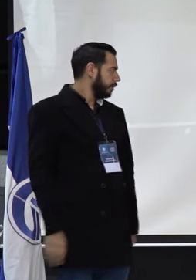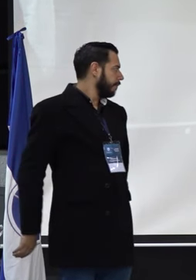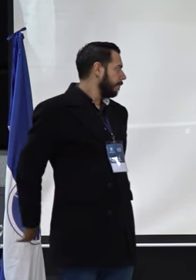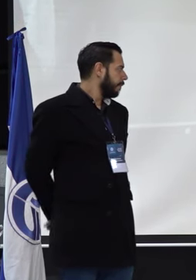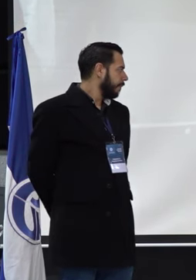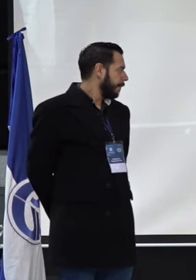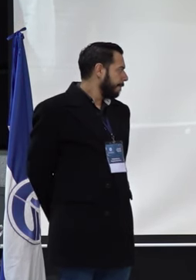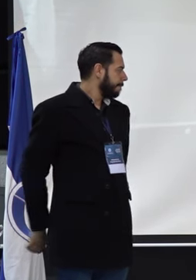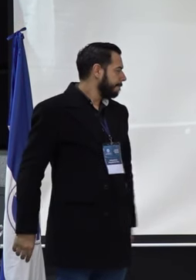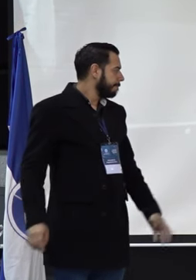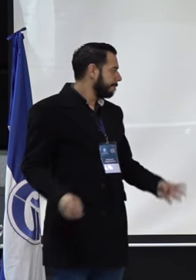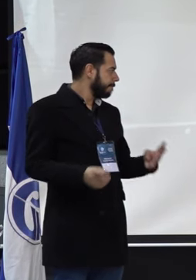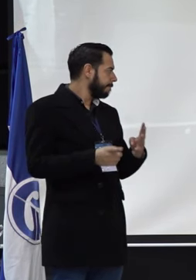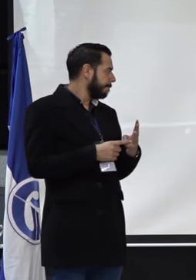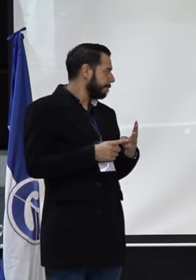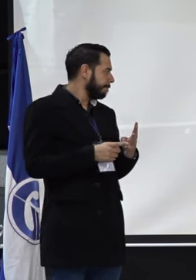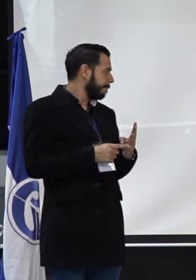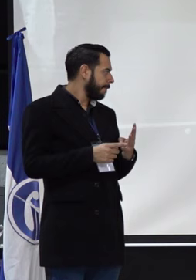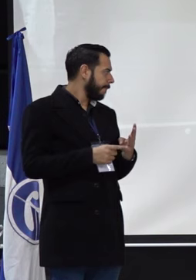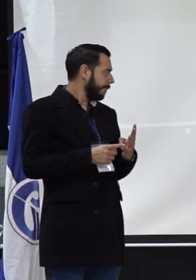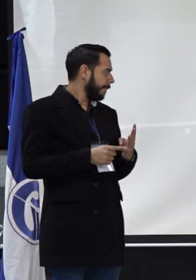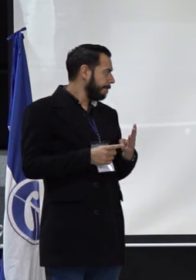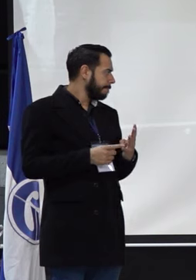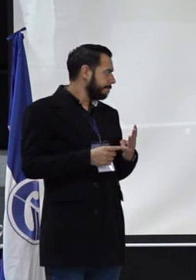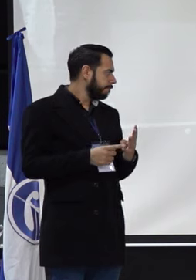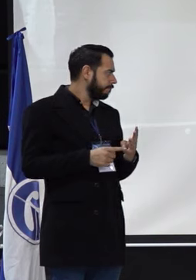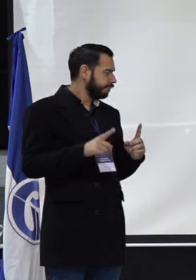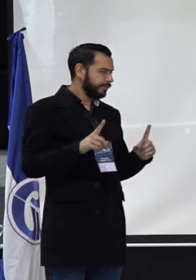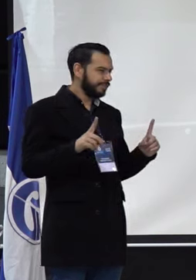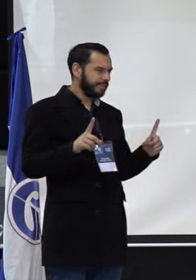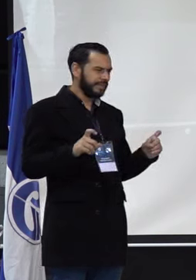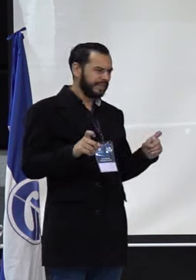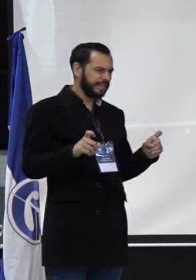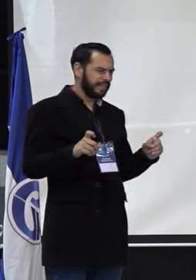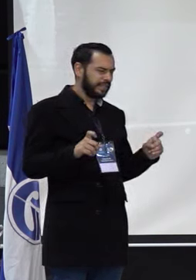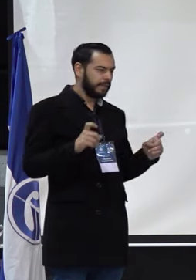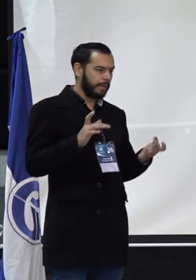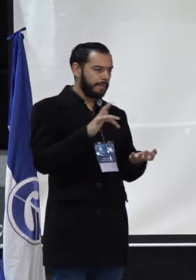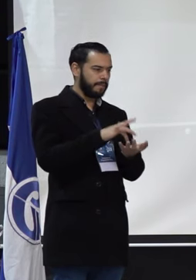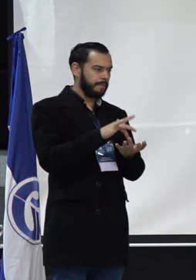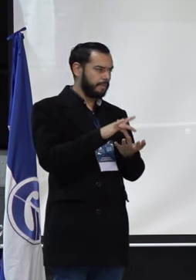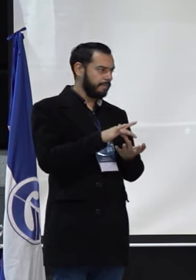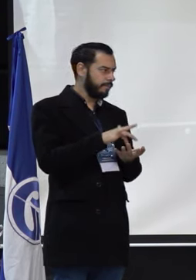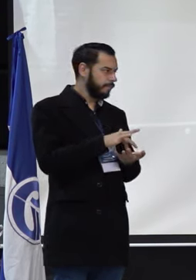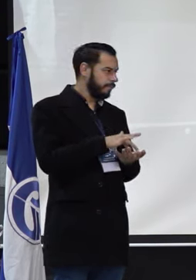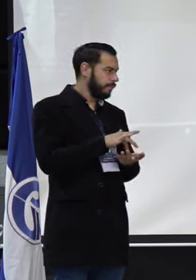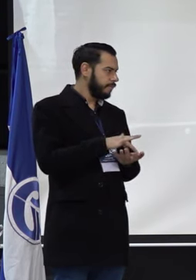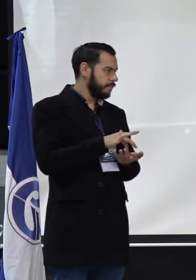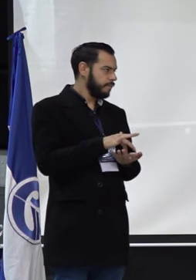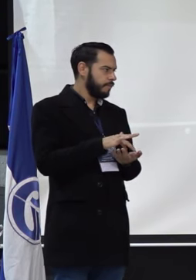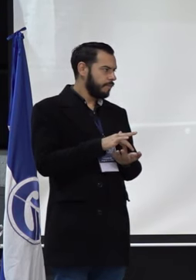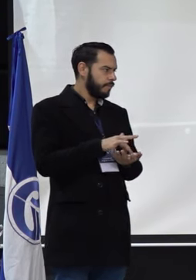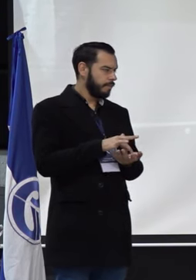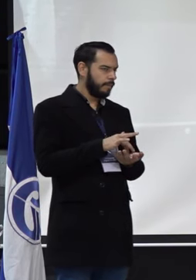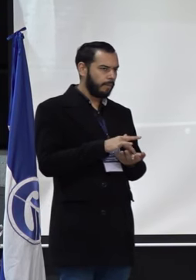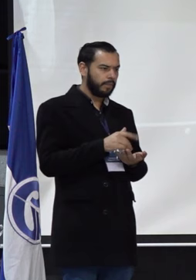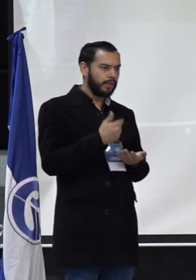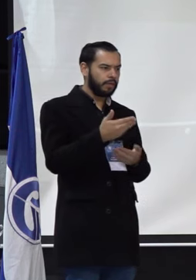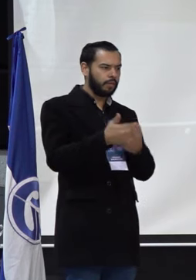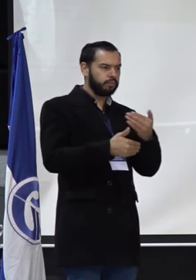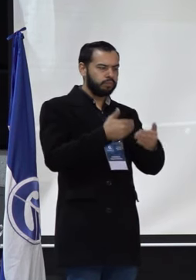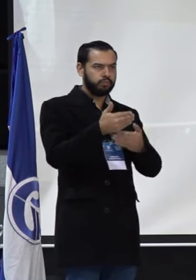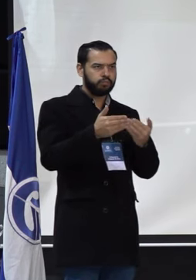Como cuarta instancia está el tema de la participación en los